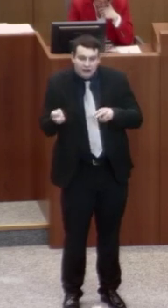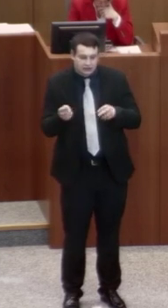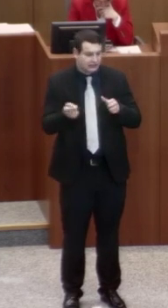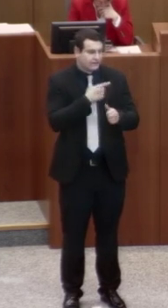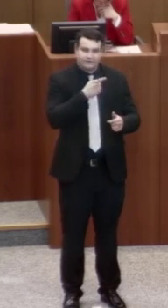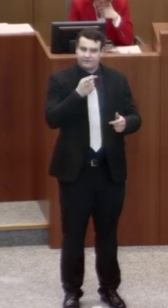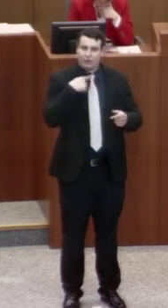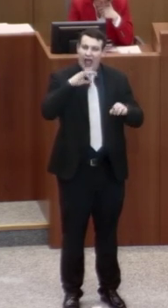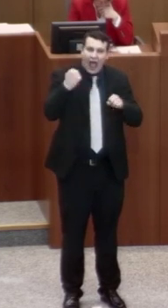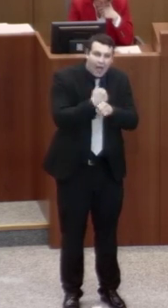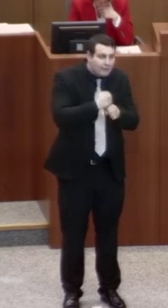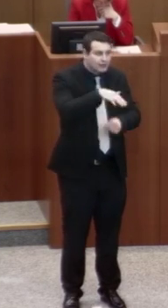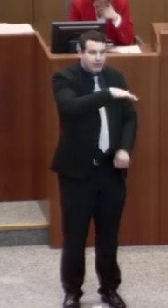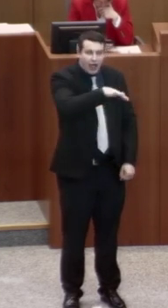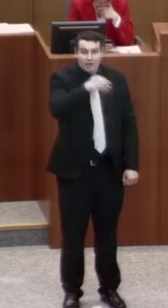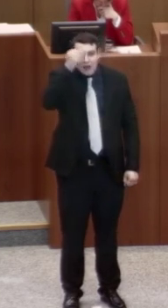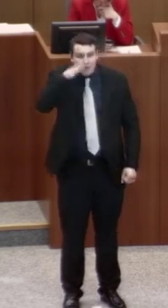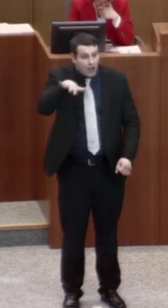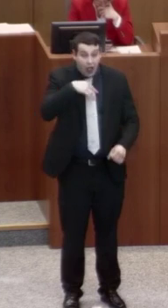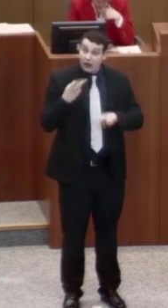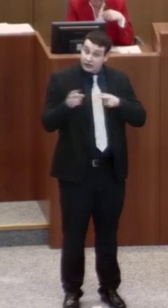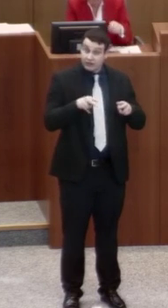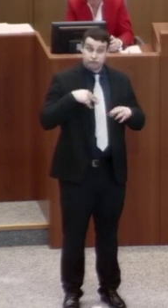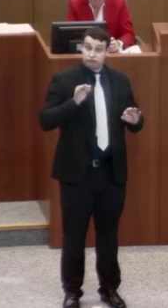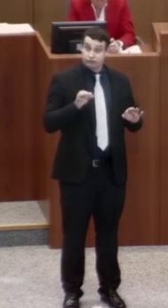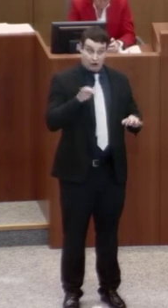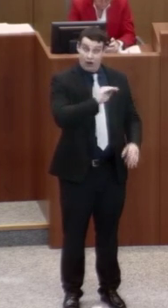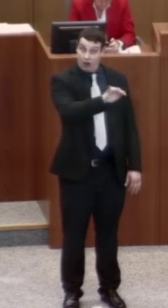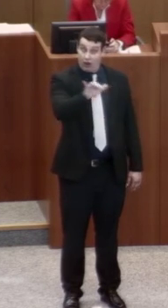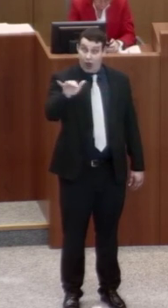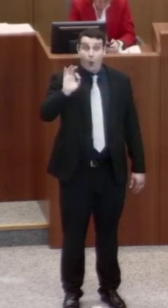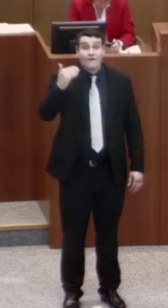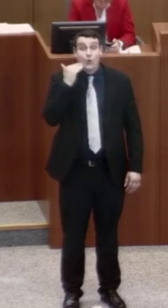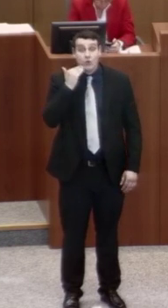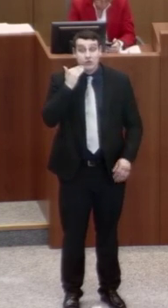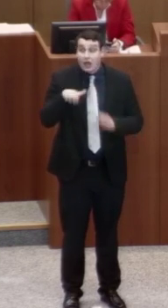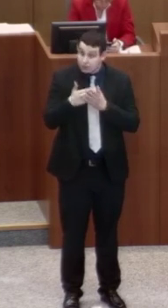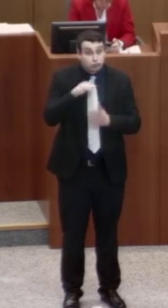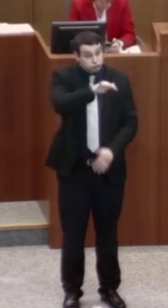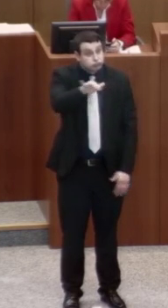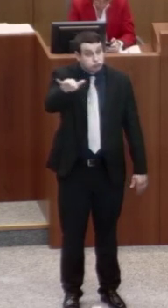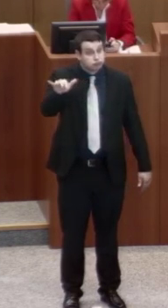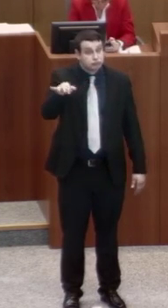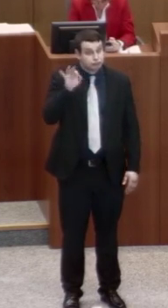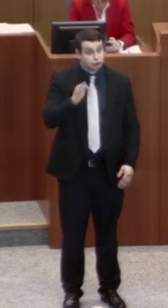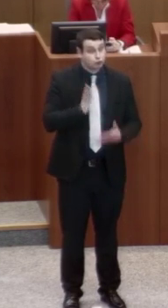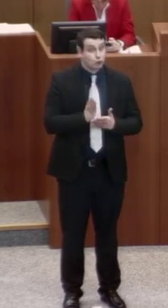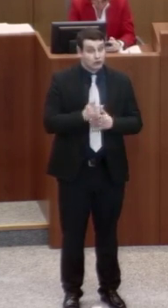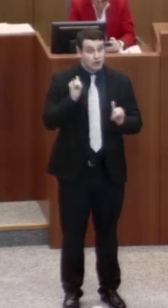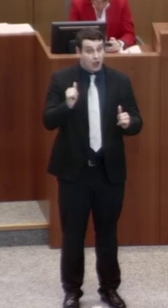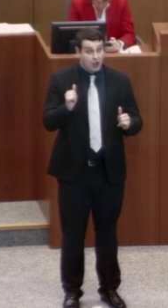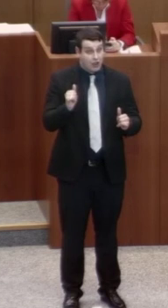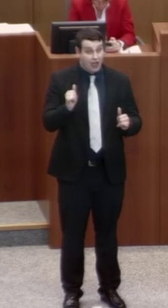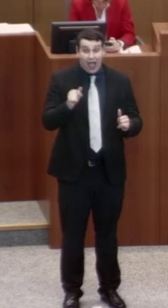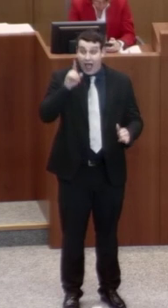sowohl im Arbeits- wie auch im Bildungsbereich und natürlich auch bei den Wohnangeboten. Und tatsächlich haben